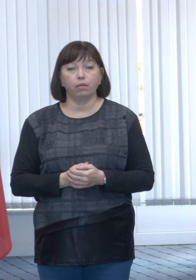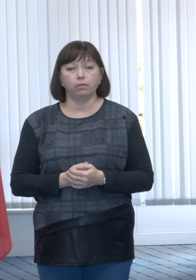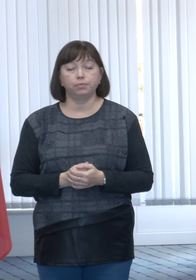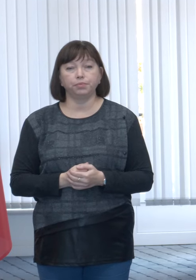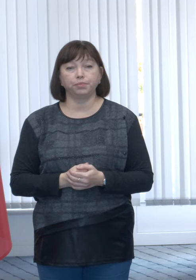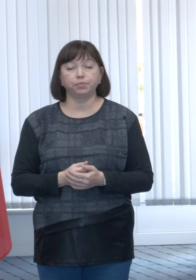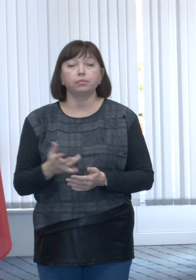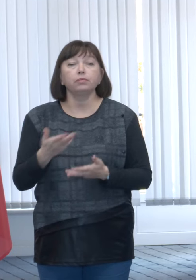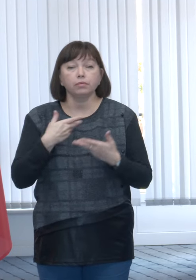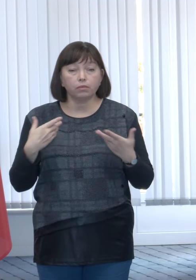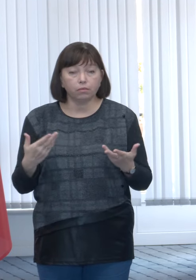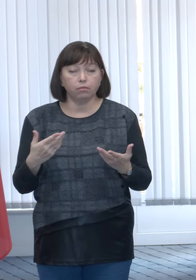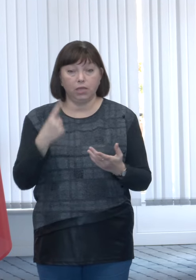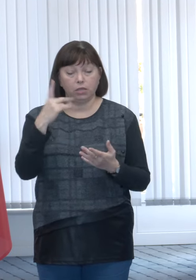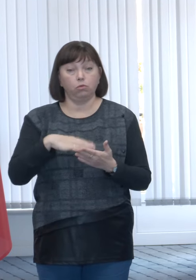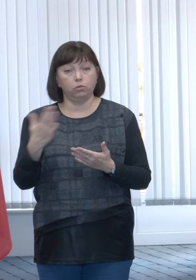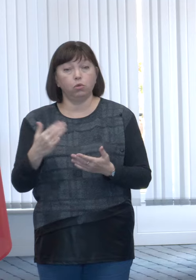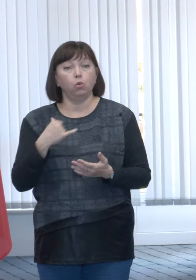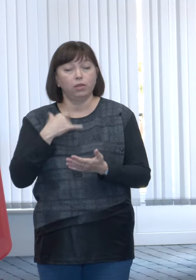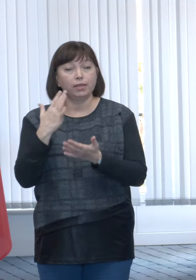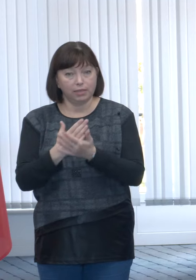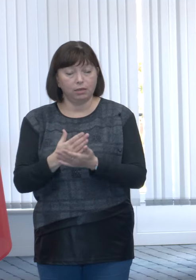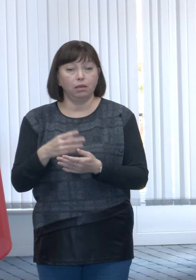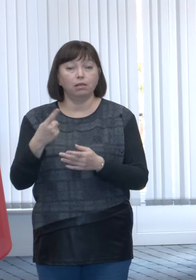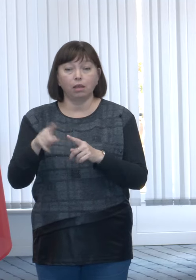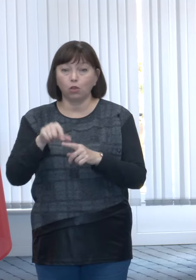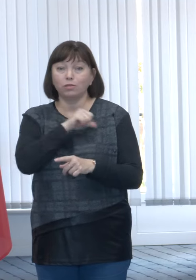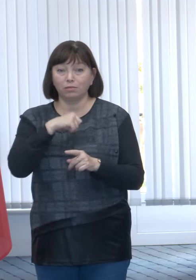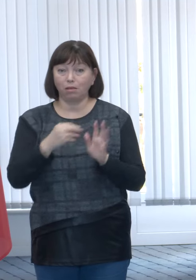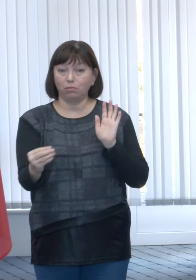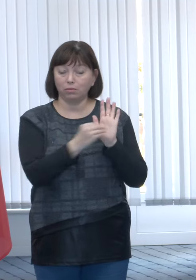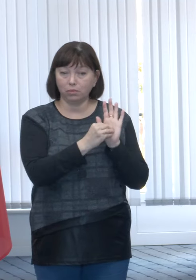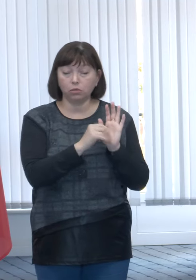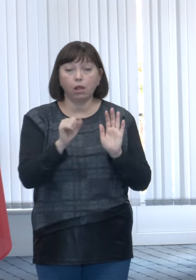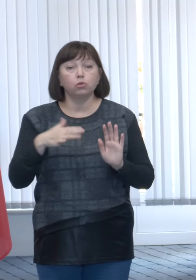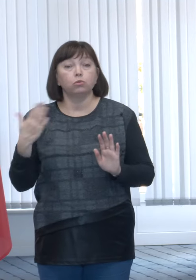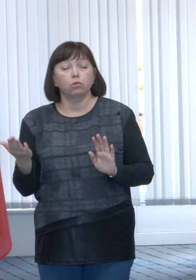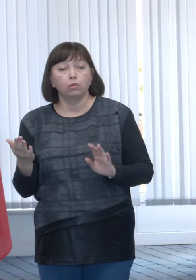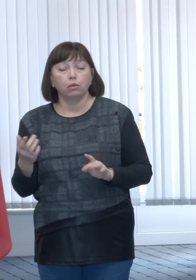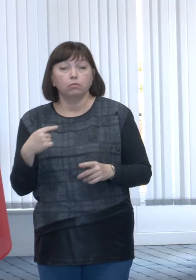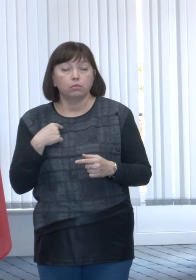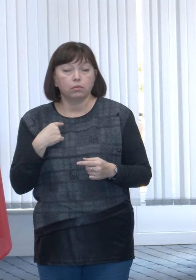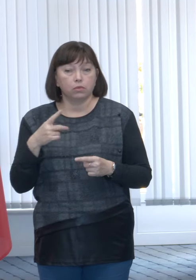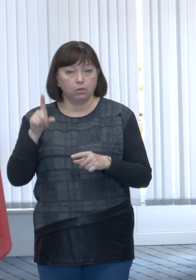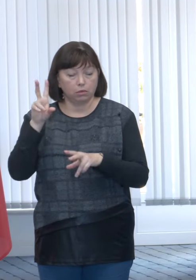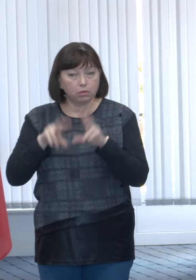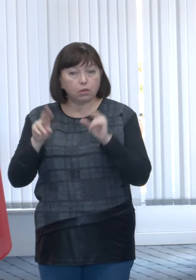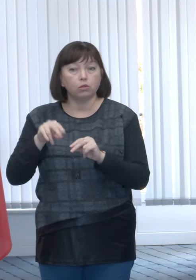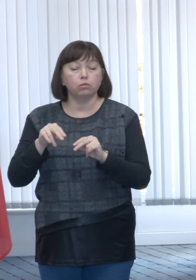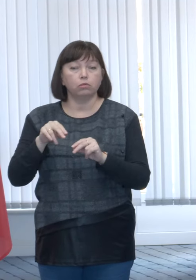Deci, noi, pe de o parte, avem acele surse declarate de beneficiari, pe de altă parte, verificăm veniturile din